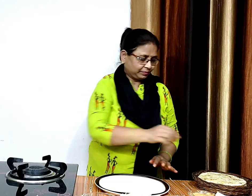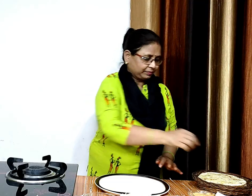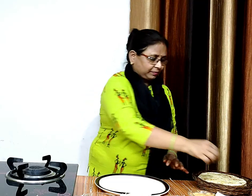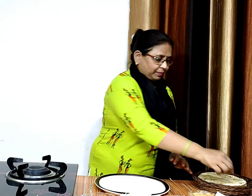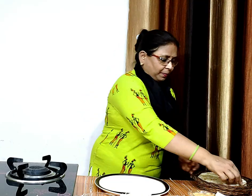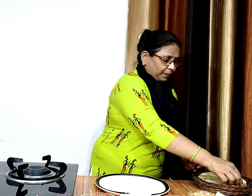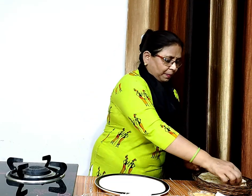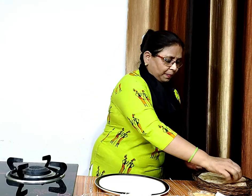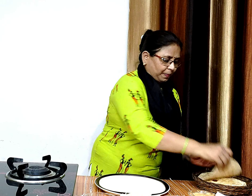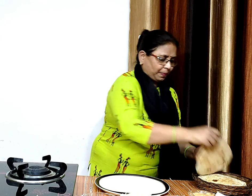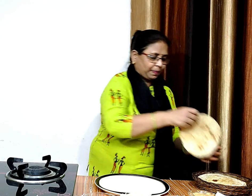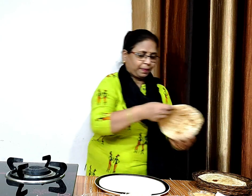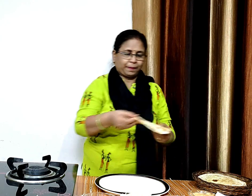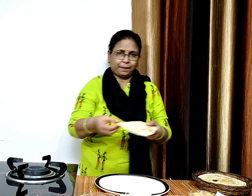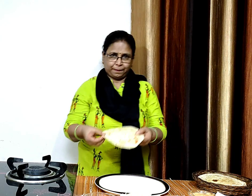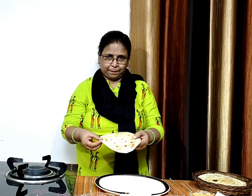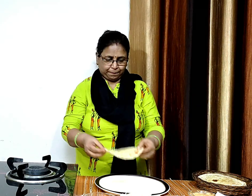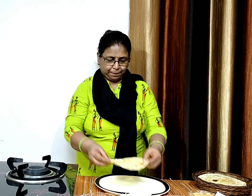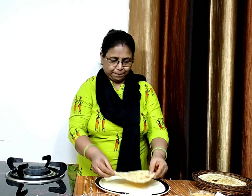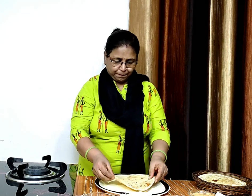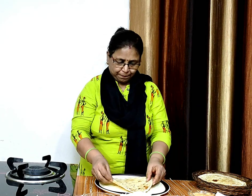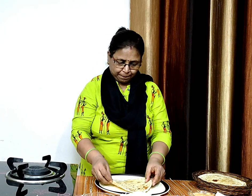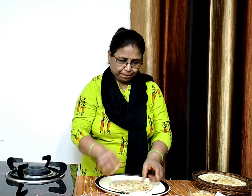चपाती लेंगे और उसकर सौस लगाएंगे